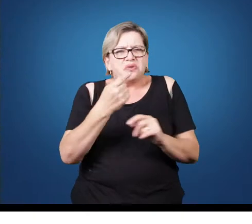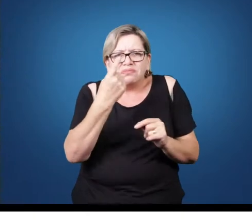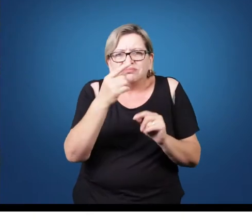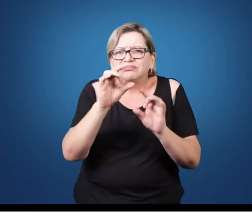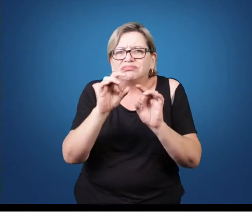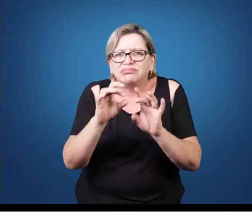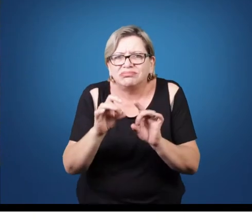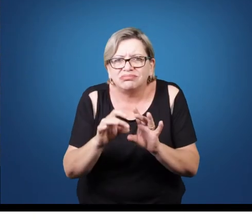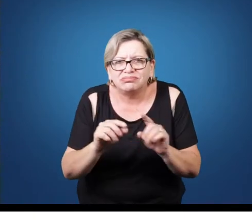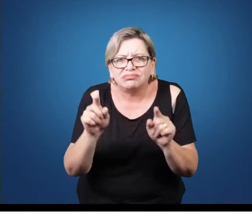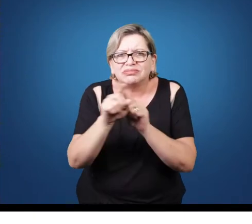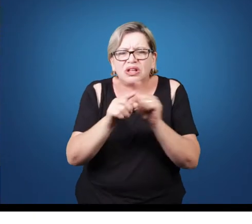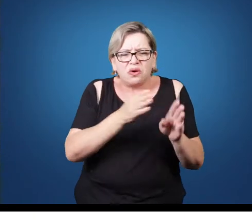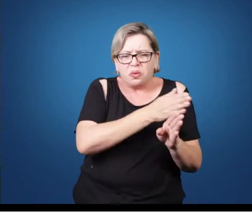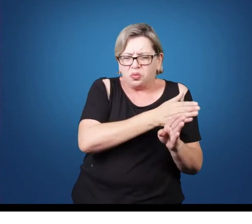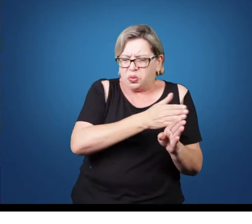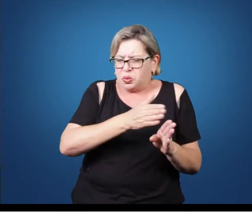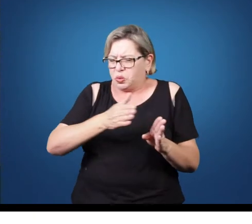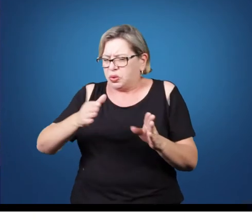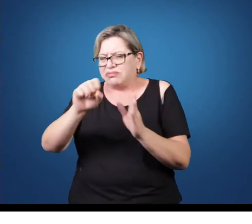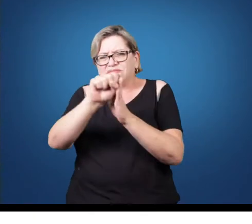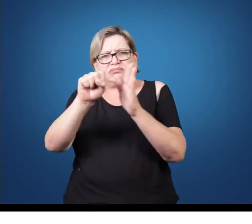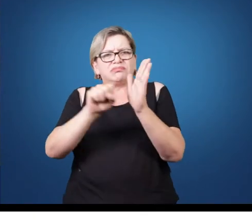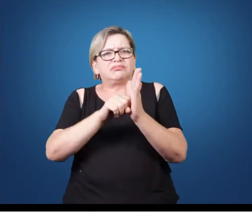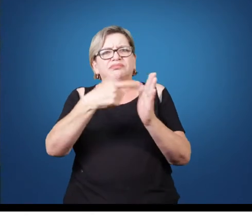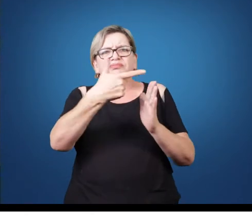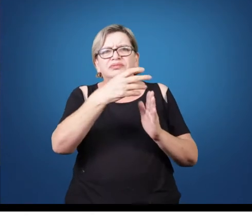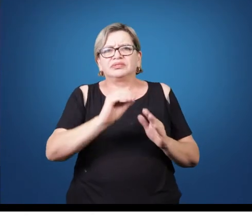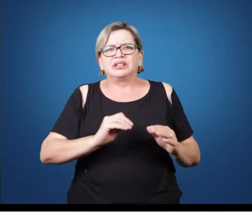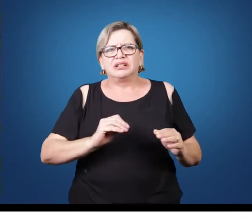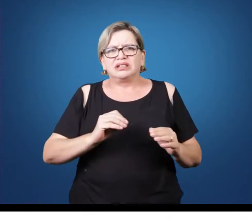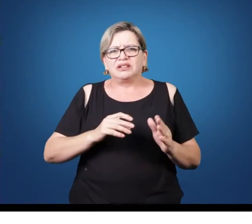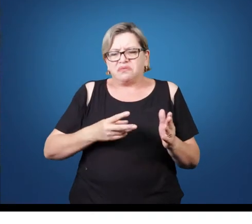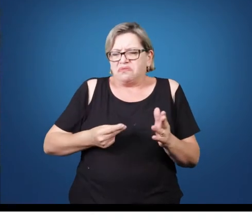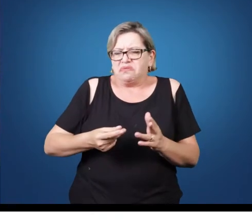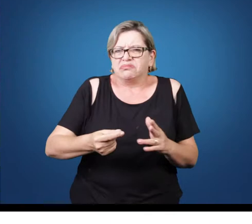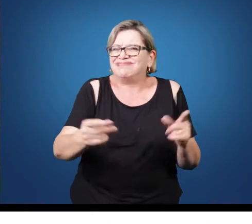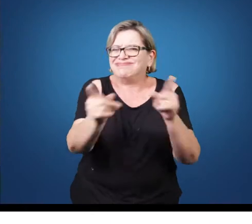prática que existiu ao longo do século XX que seja duradoura.